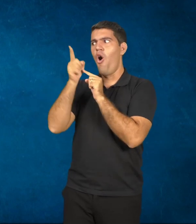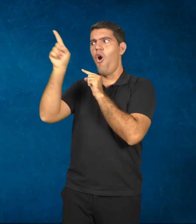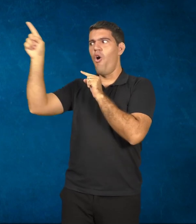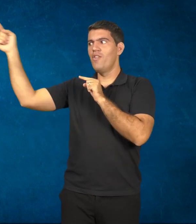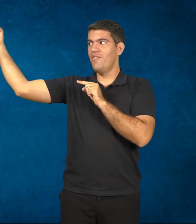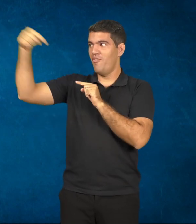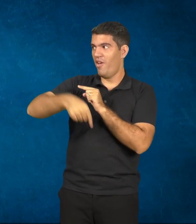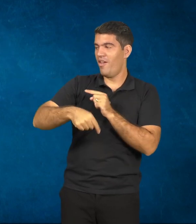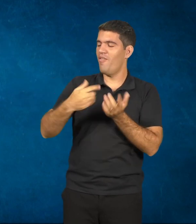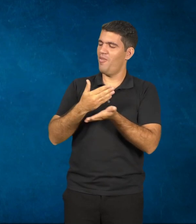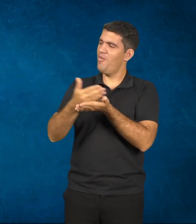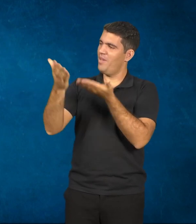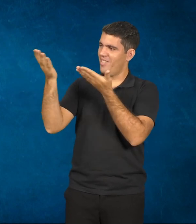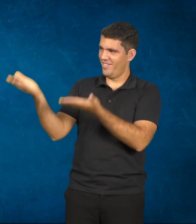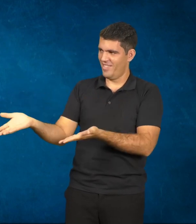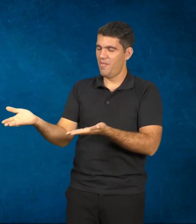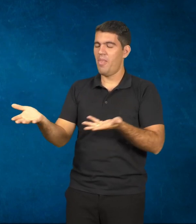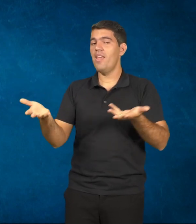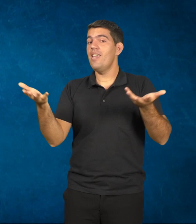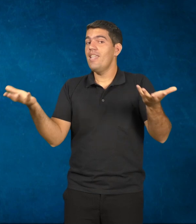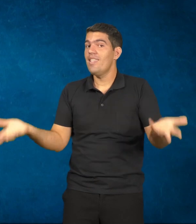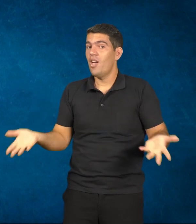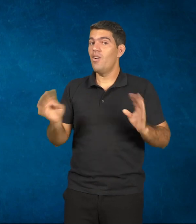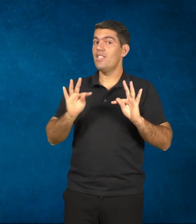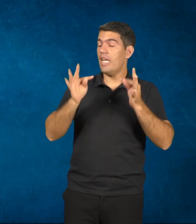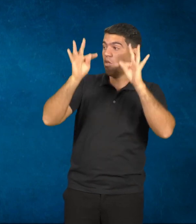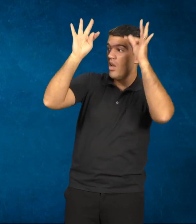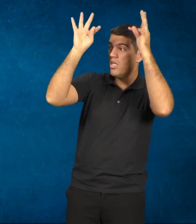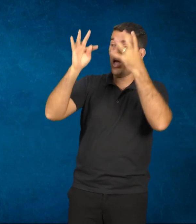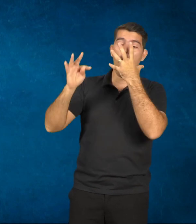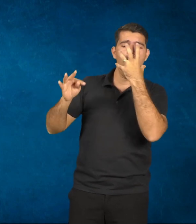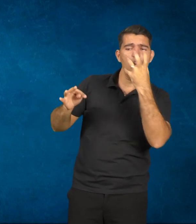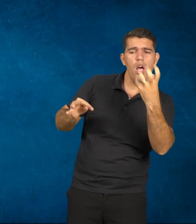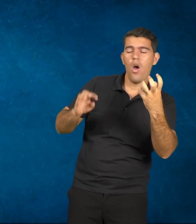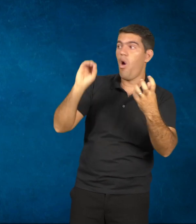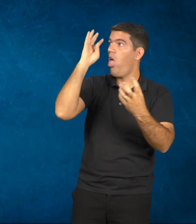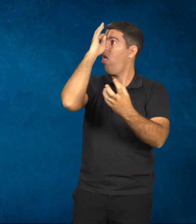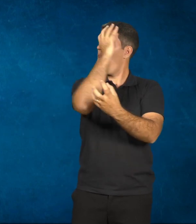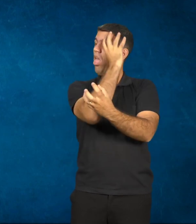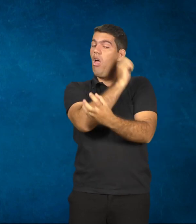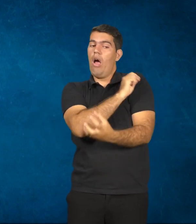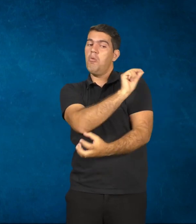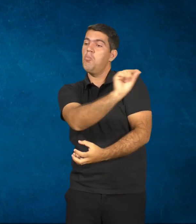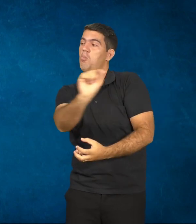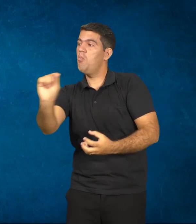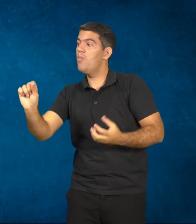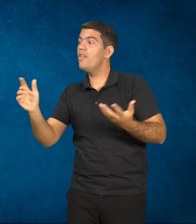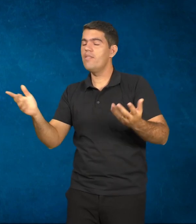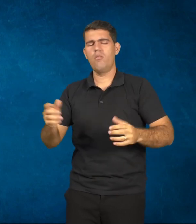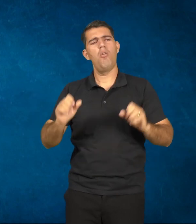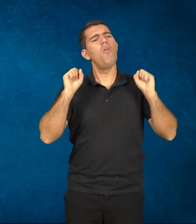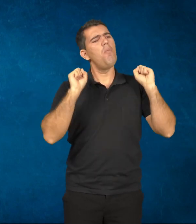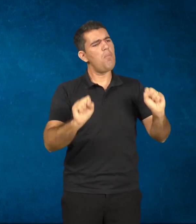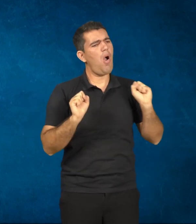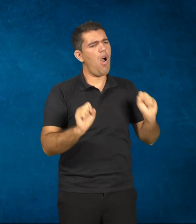começando. Afinal, a tecnologia atrai ou dispersa os alunos? Pode atrair, pode dispersar.